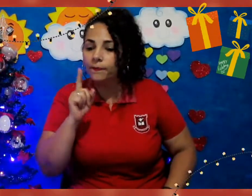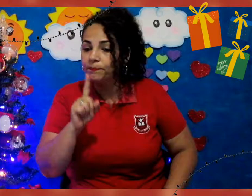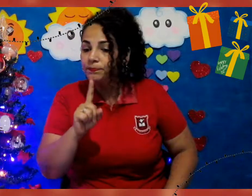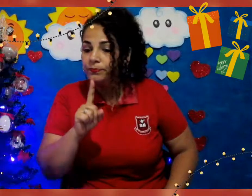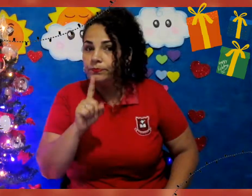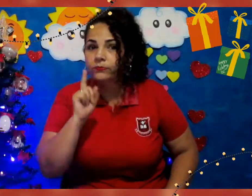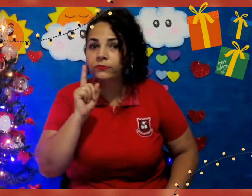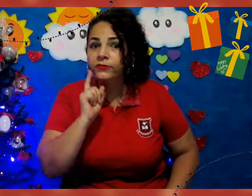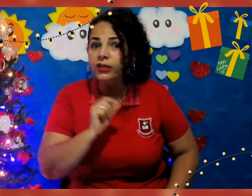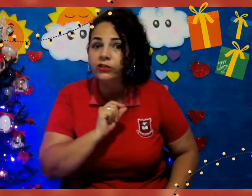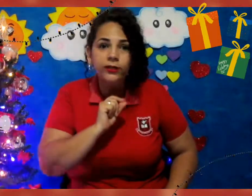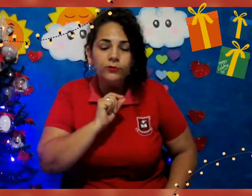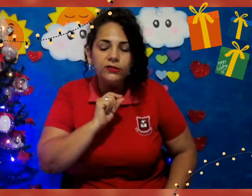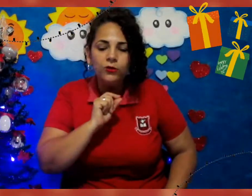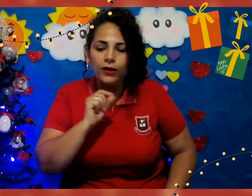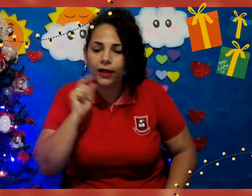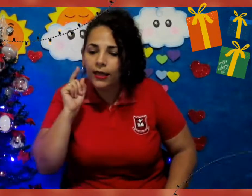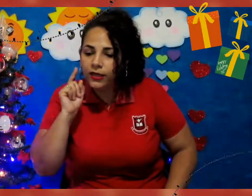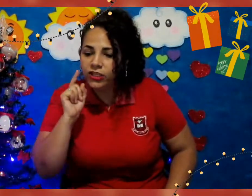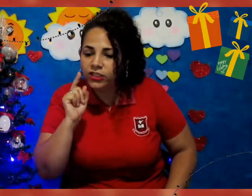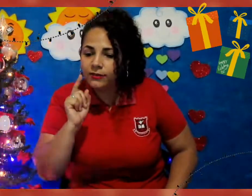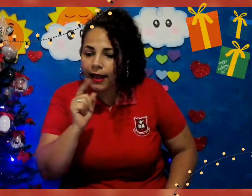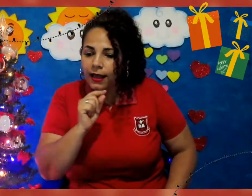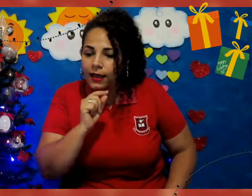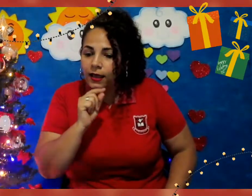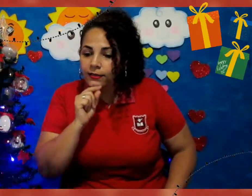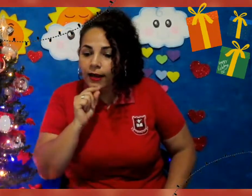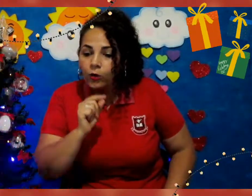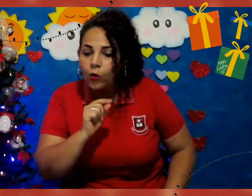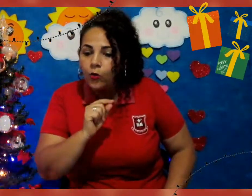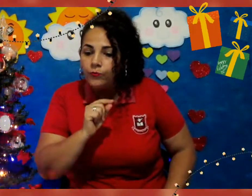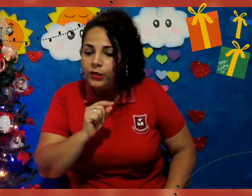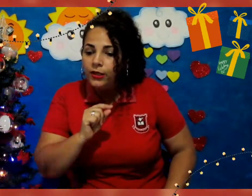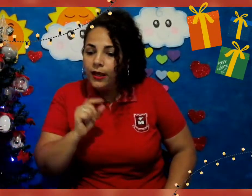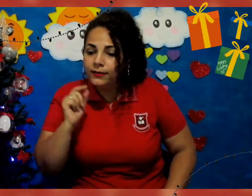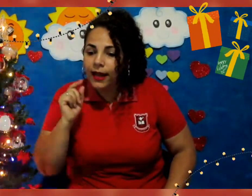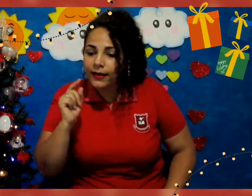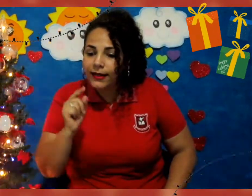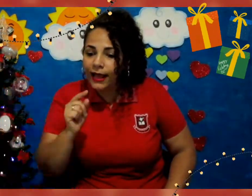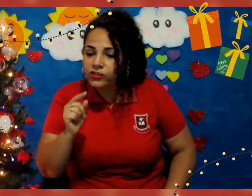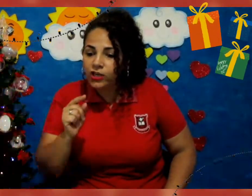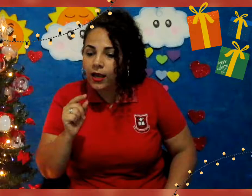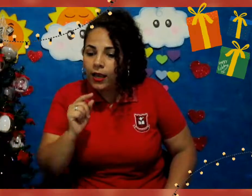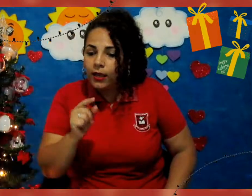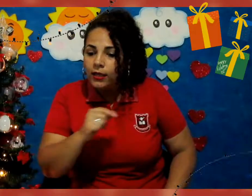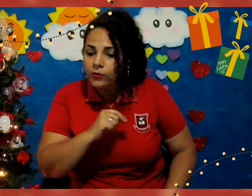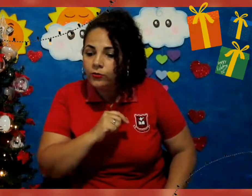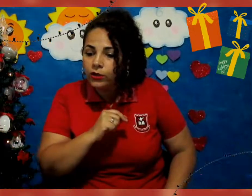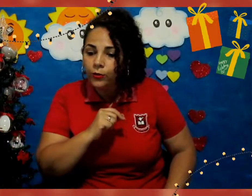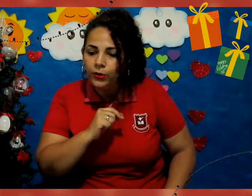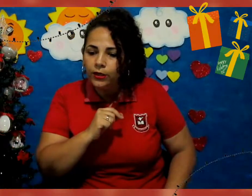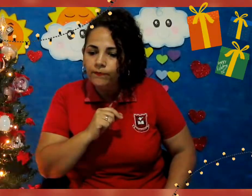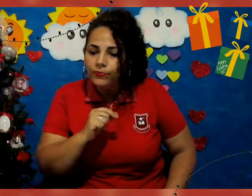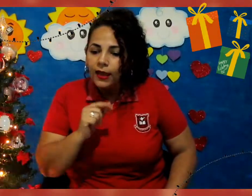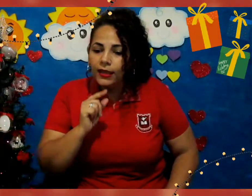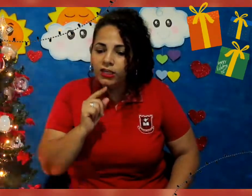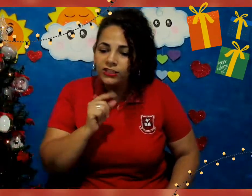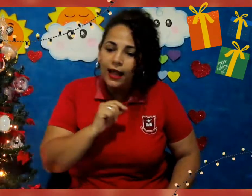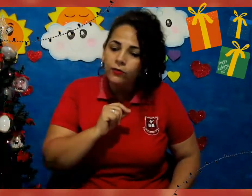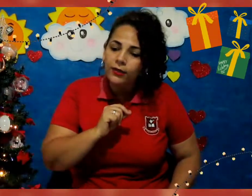Tá escrito assim, olha. Está na Kombi, na Kátia e no Kiwi. E está no